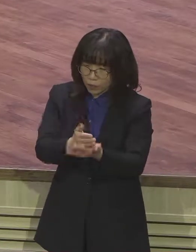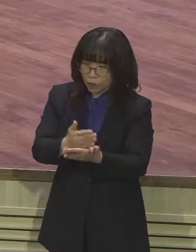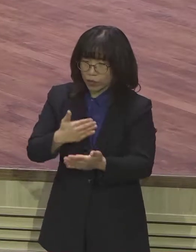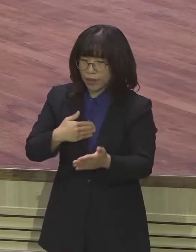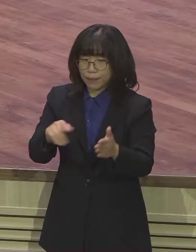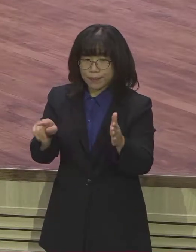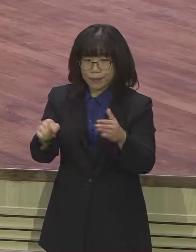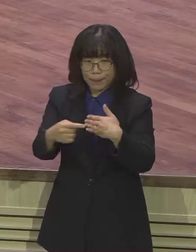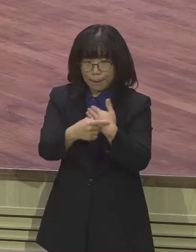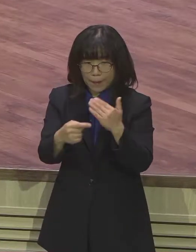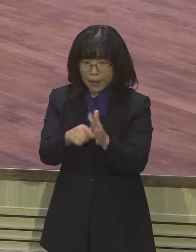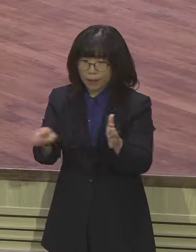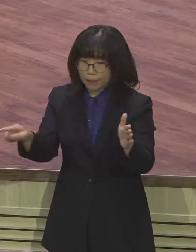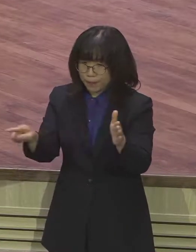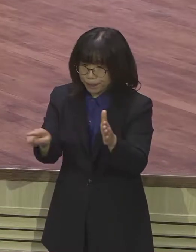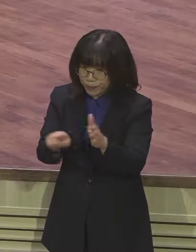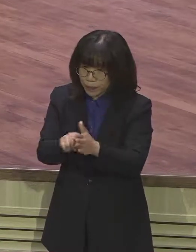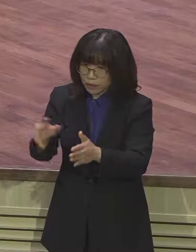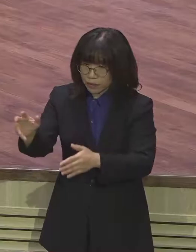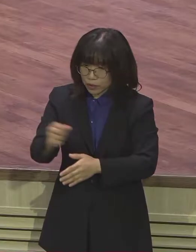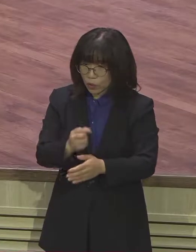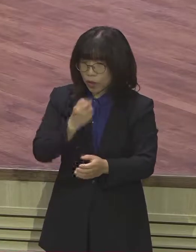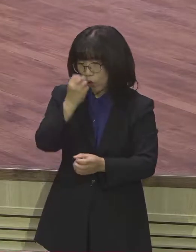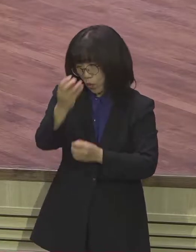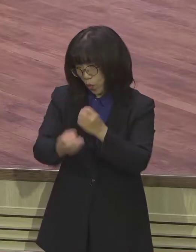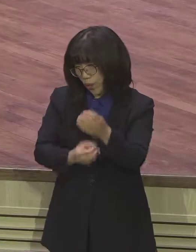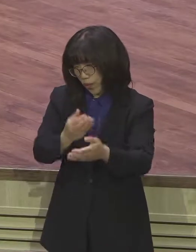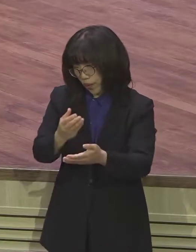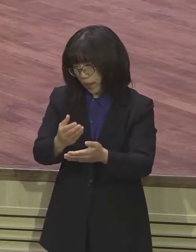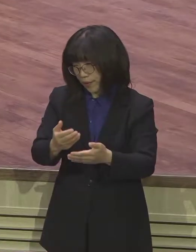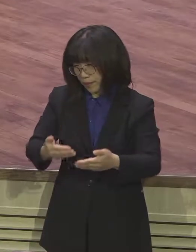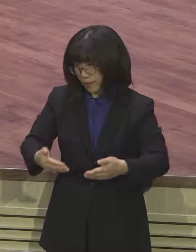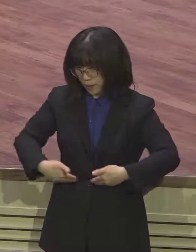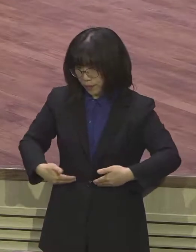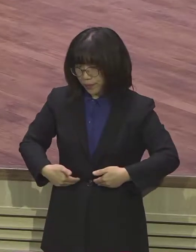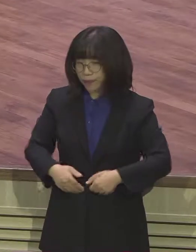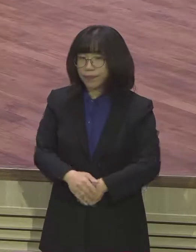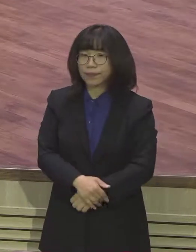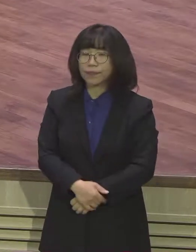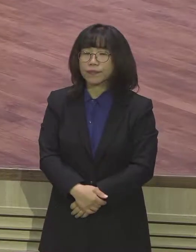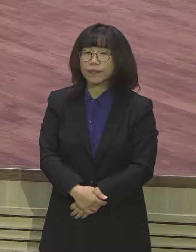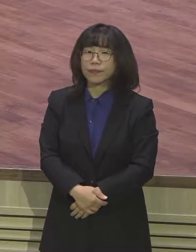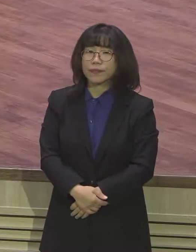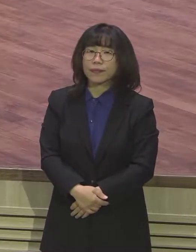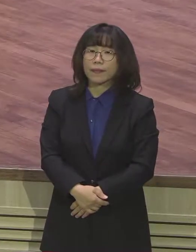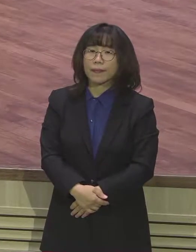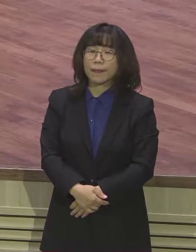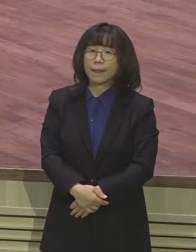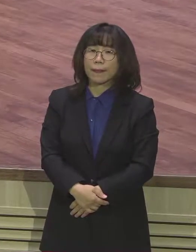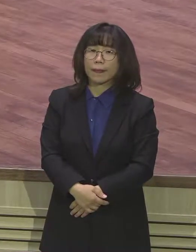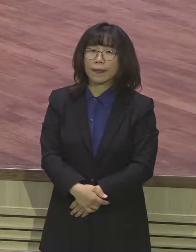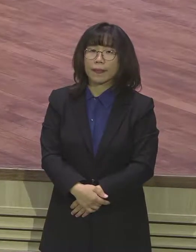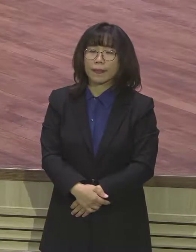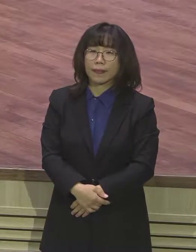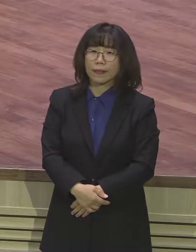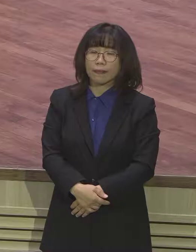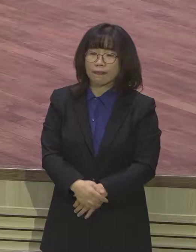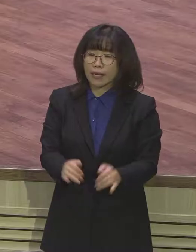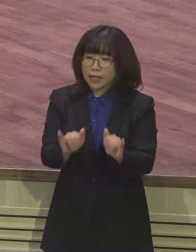그리스도라 고백하는 이 마태복음 16자 16절의 고백인 줄 믿습니다. 우리가 아무리 많은 노력을 하고 열정을